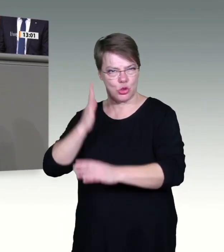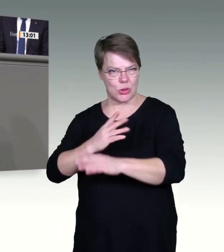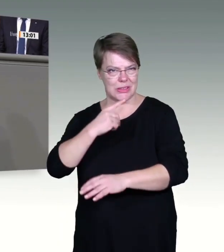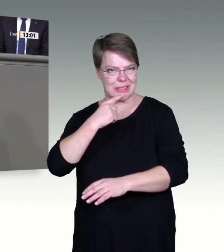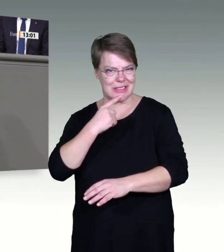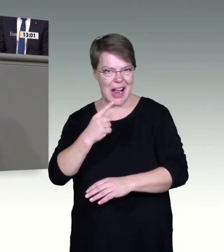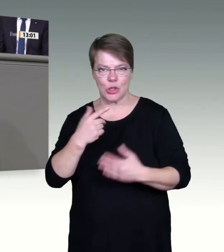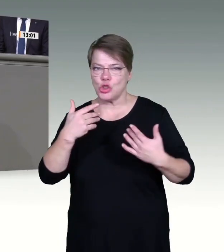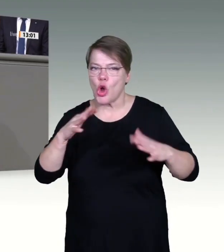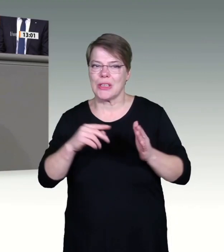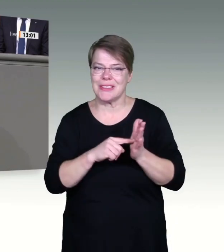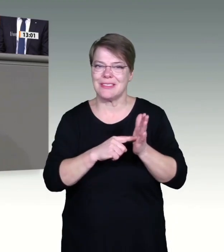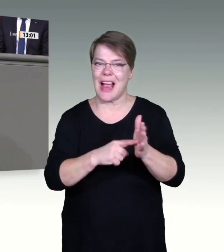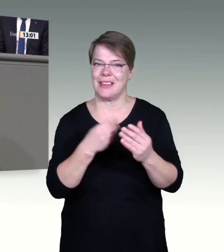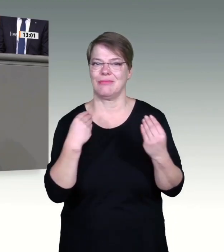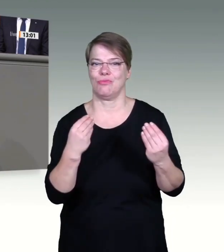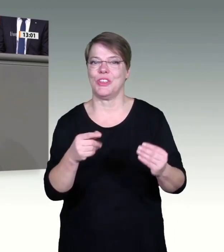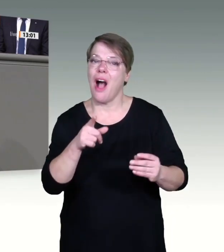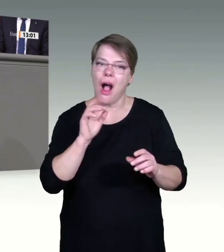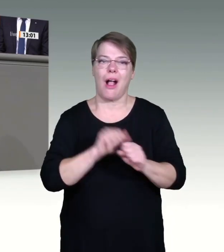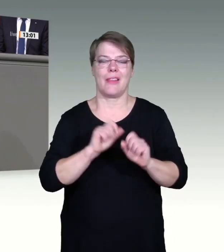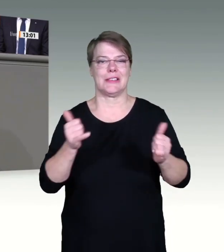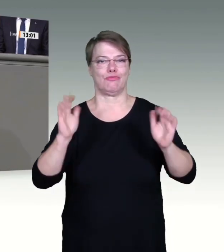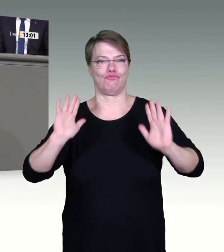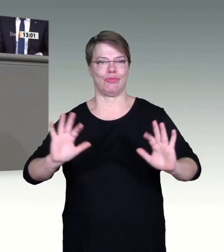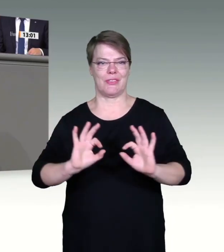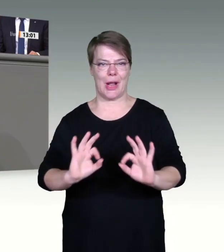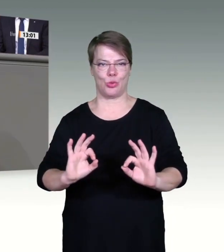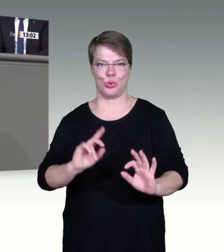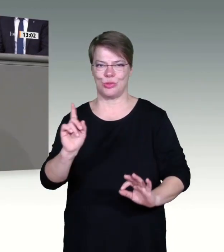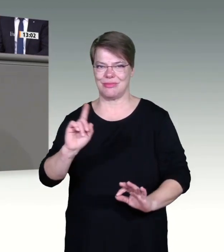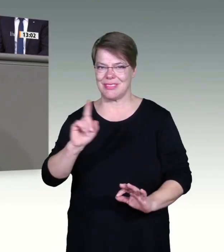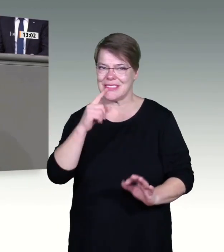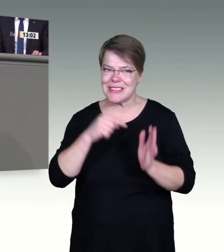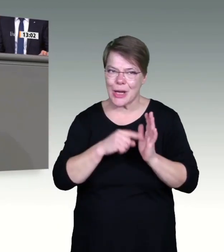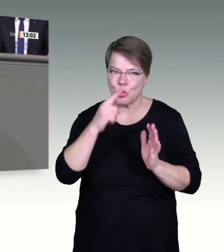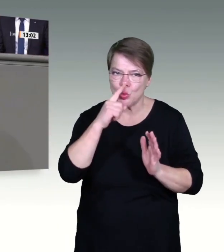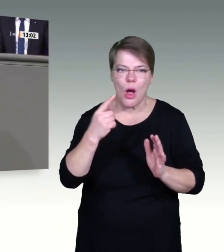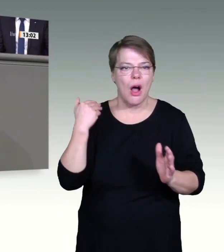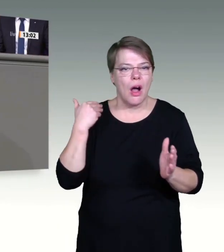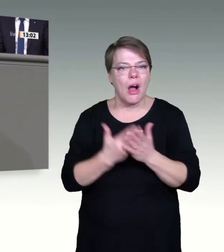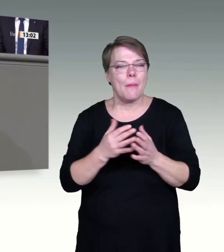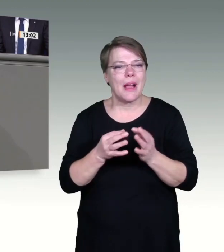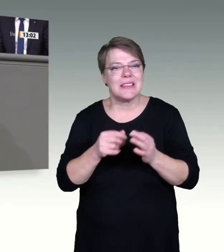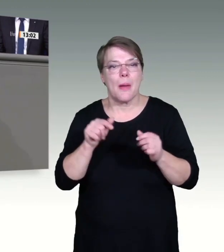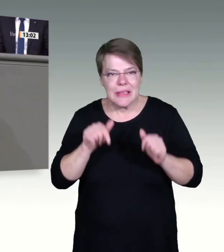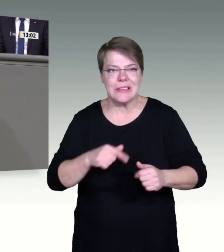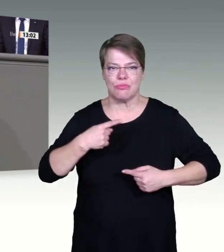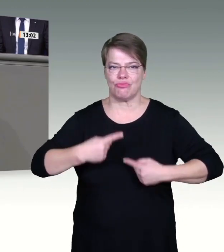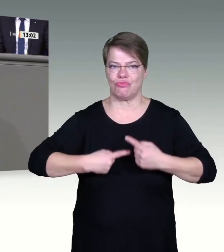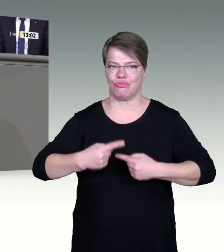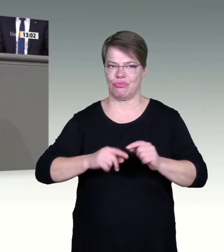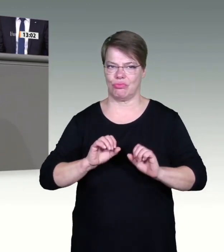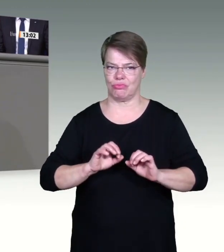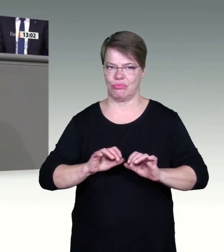so auszuweiten, dass noch alle Tests ausgewertet werden können. Und wir brauchen dringend ein realistisches Lagebild, um zurückzukehren und das